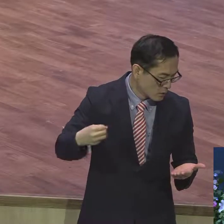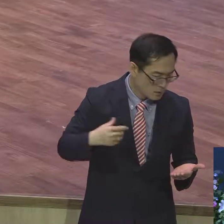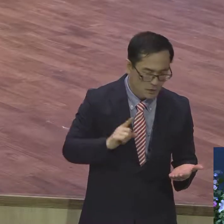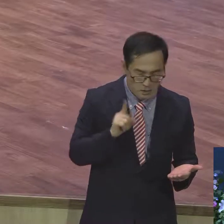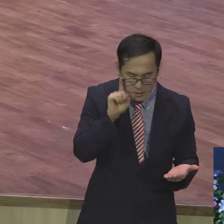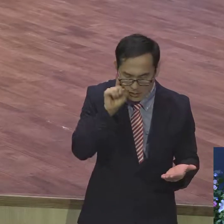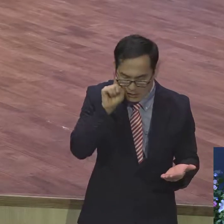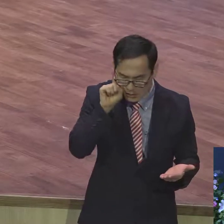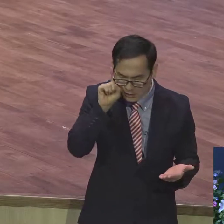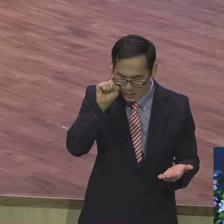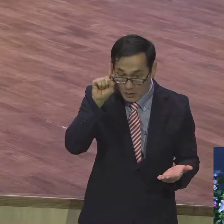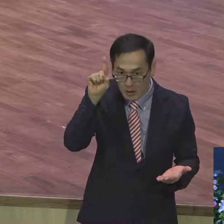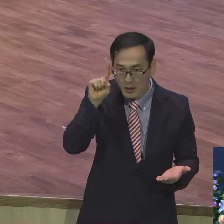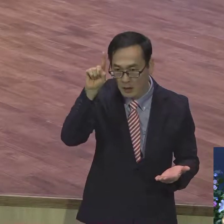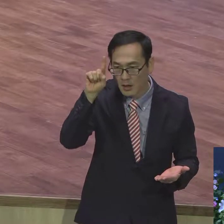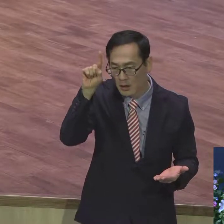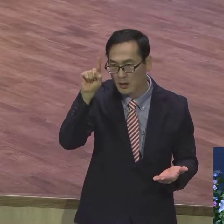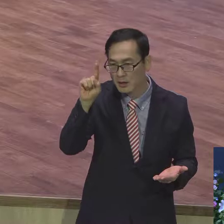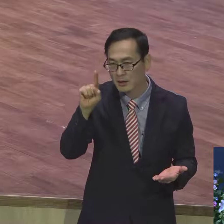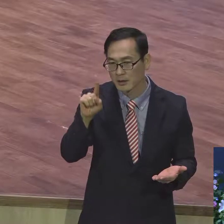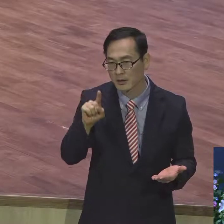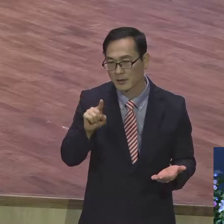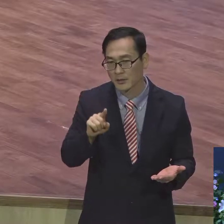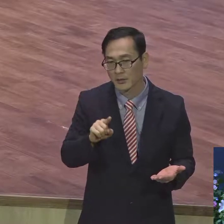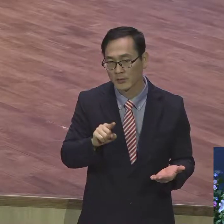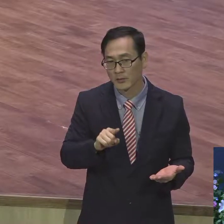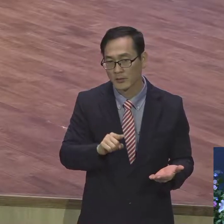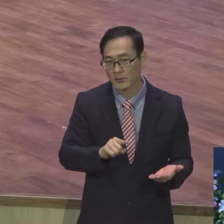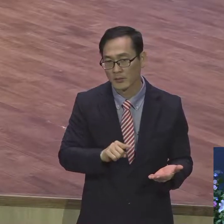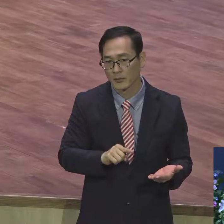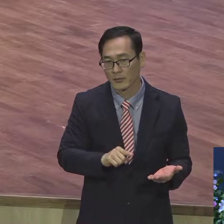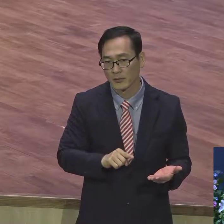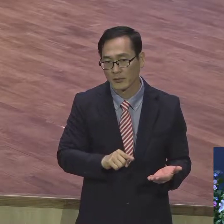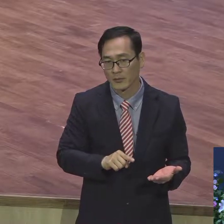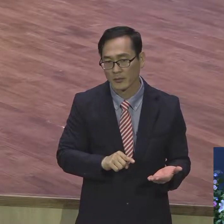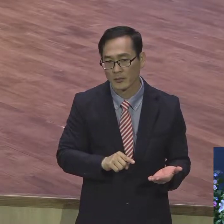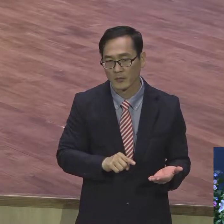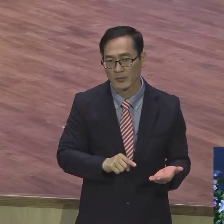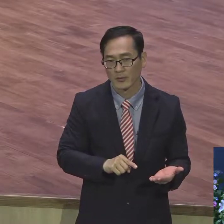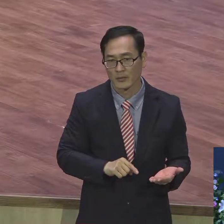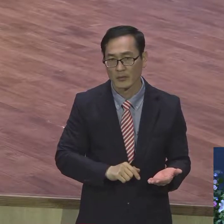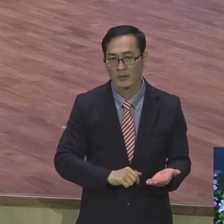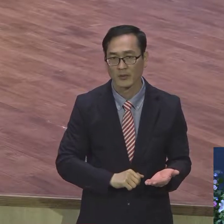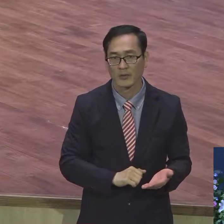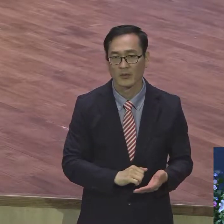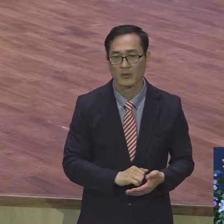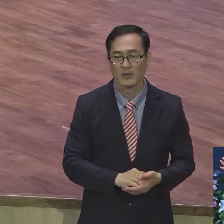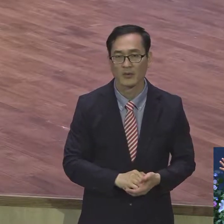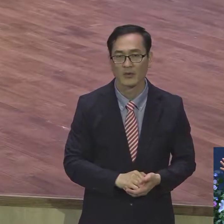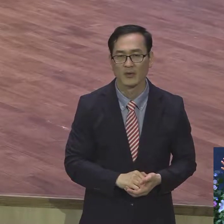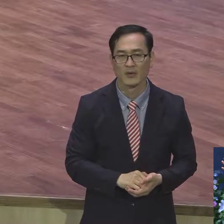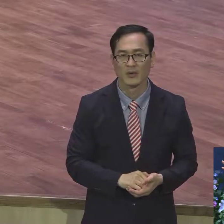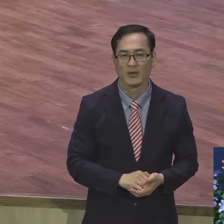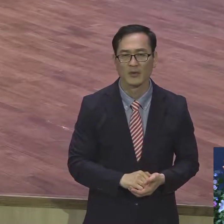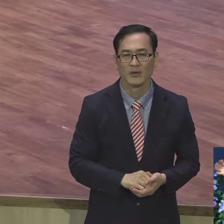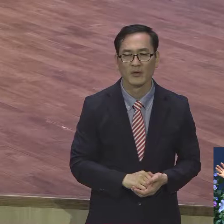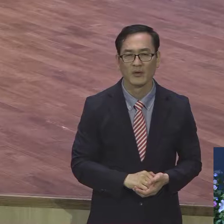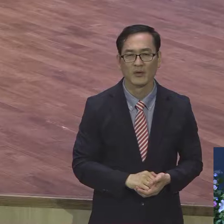생각 잉크병을 가지고 귀신을 때린다고 때리면 벽에다 잉크병에 다 깨어지고